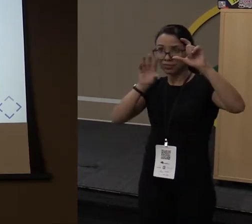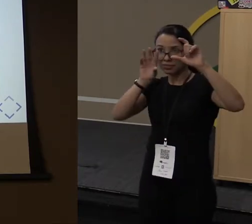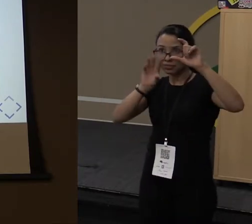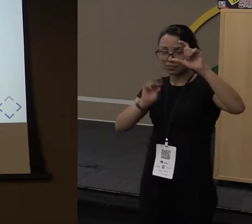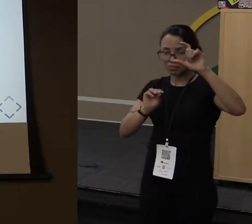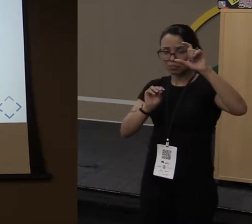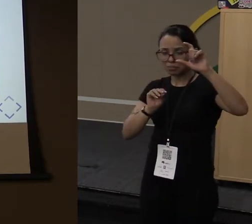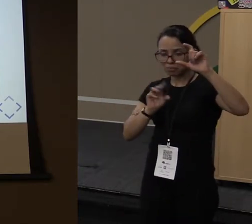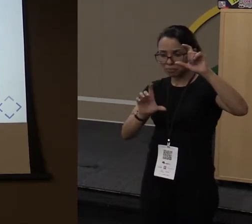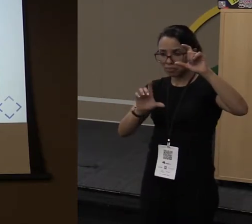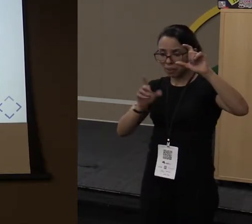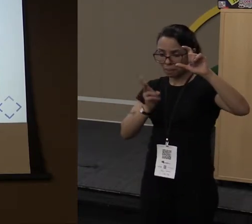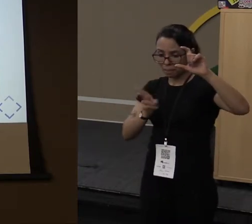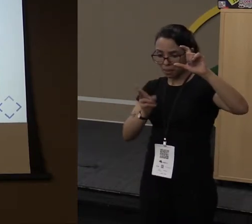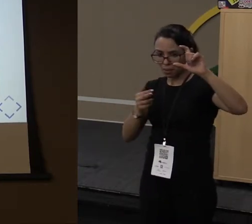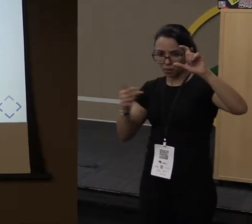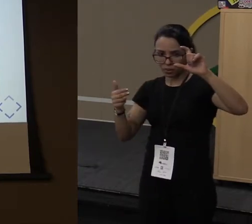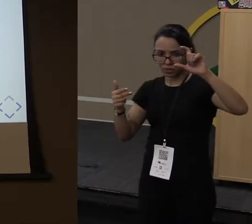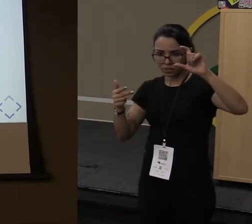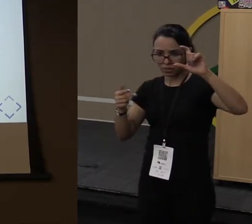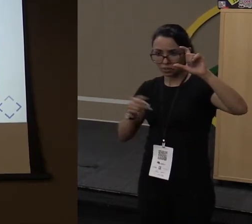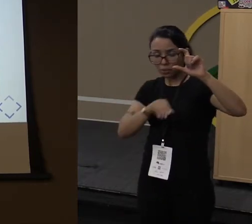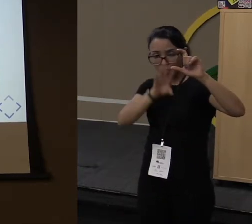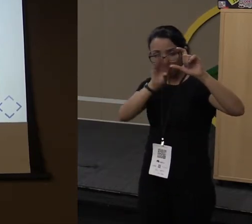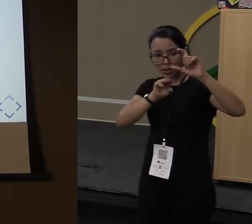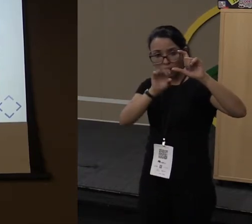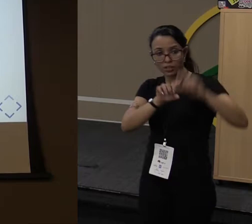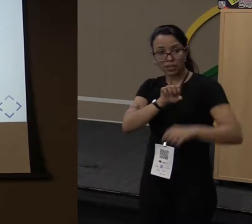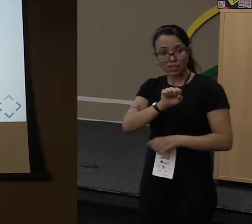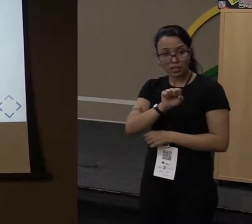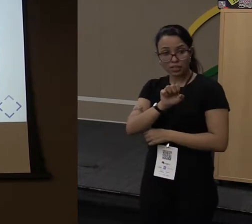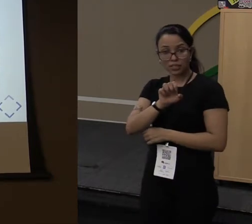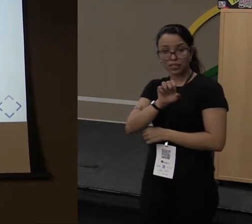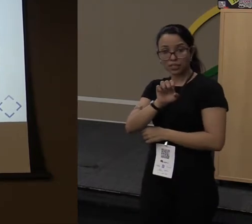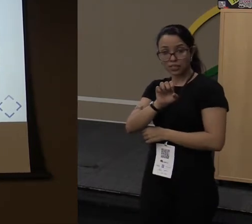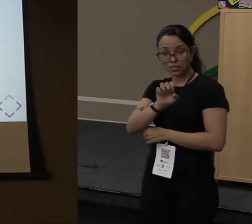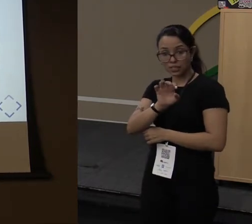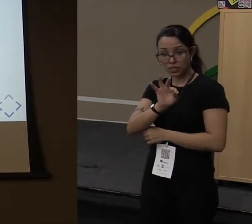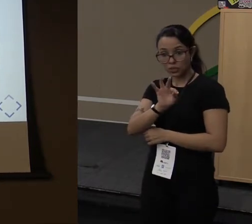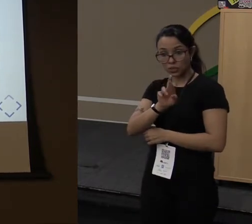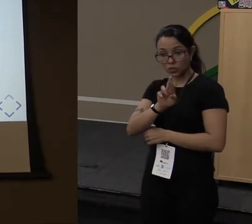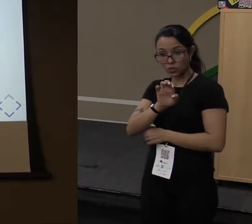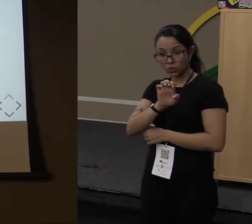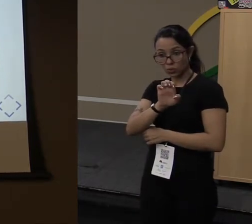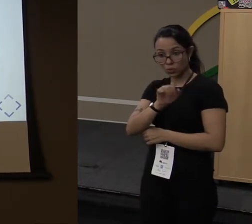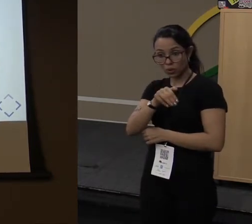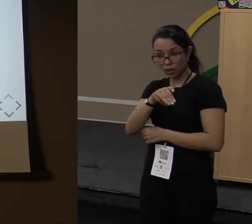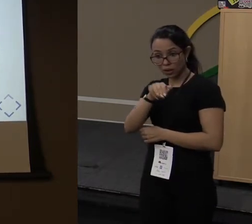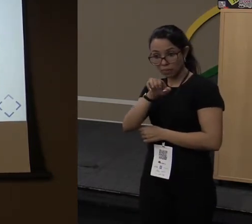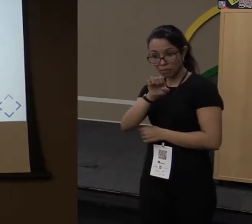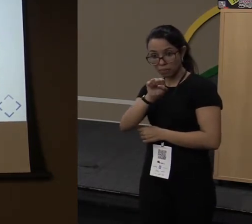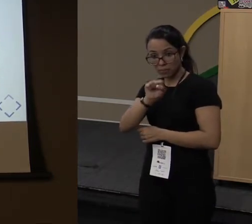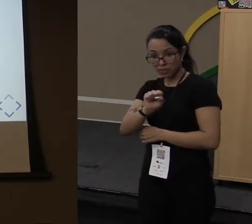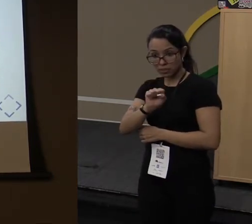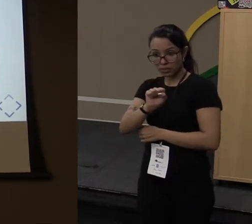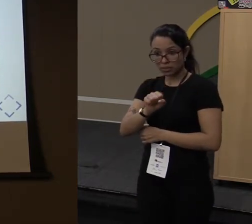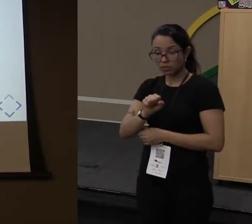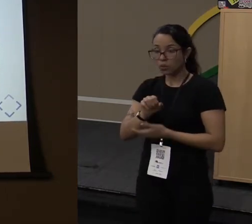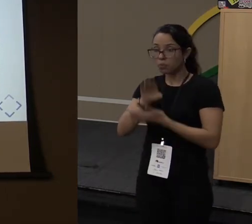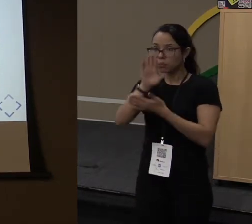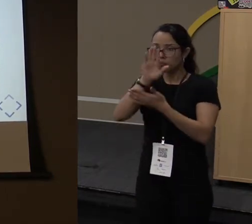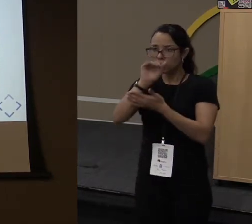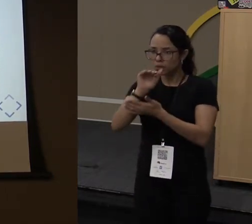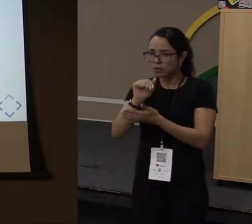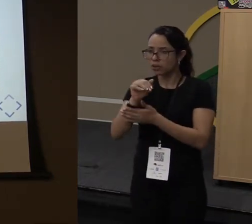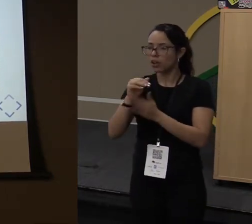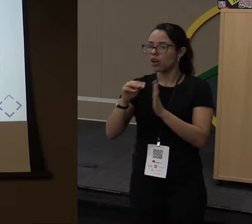usando o Streams, estou pegando essa lista que eu criei aqui, estou usando o Streams, estou chamando a função lá do Streams, que é